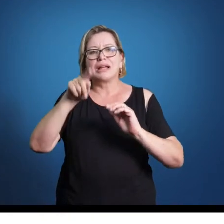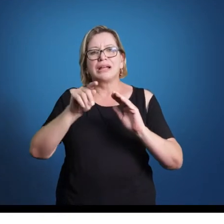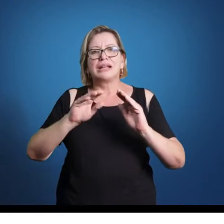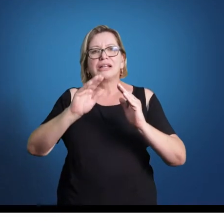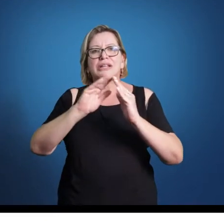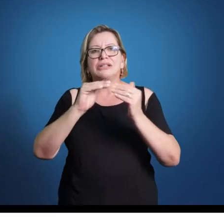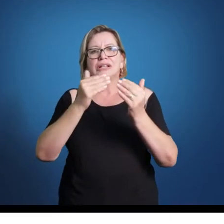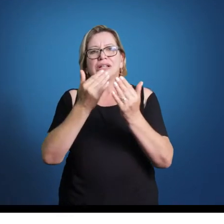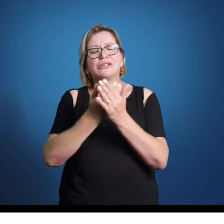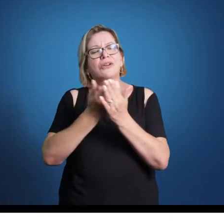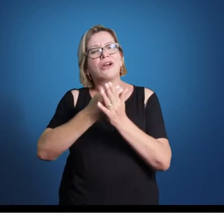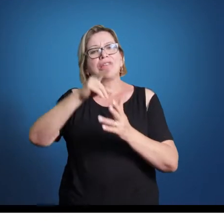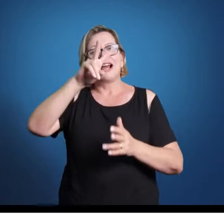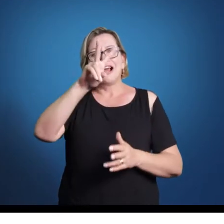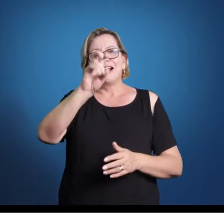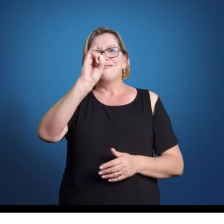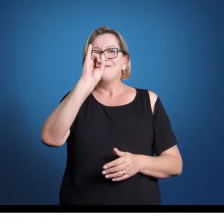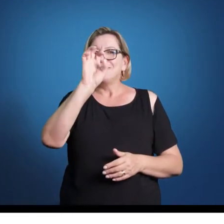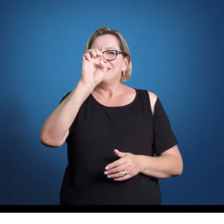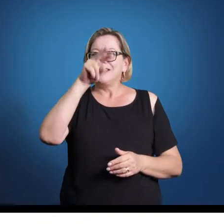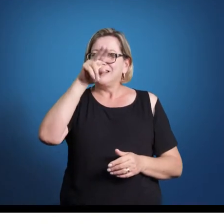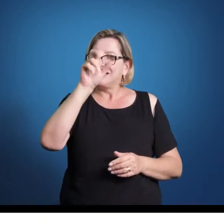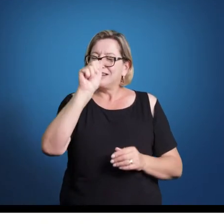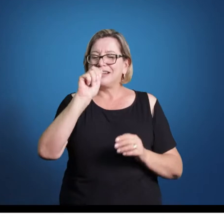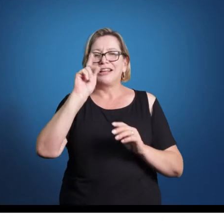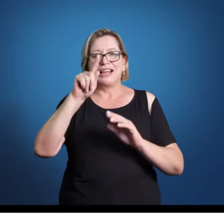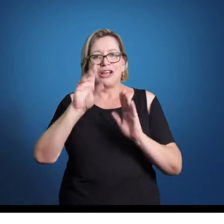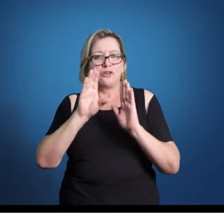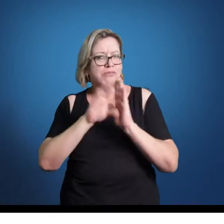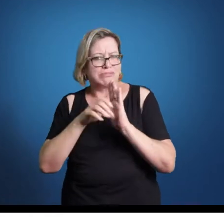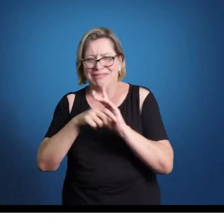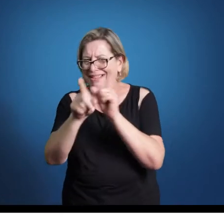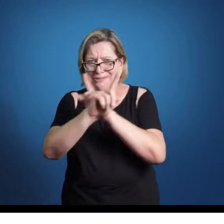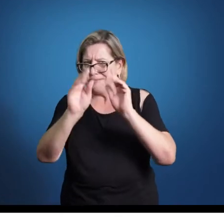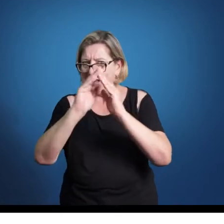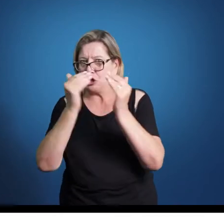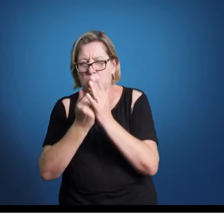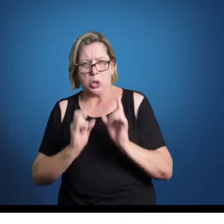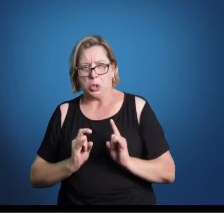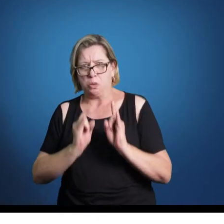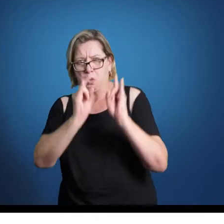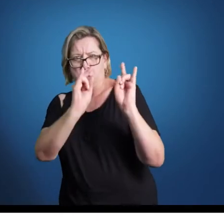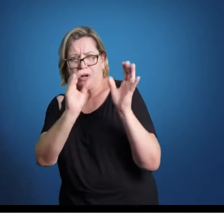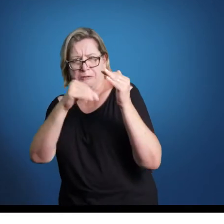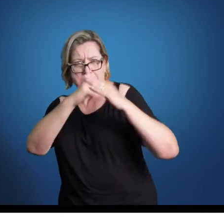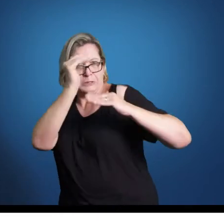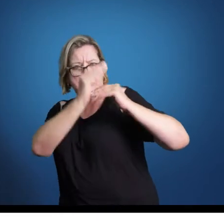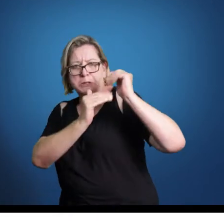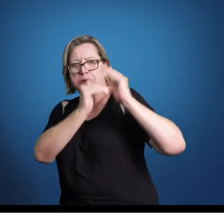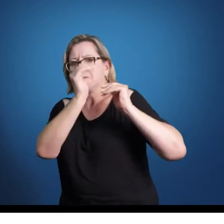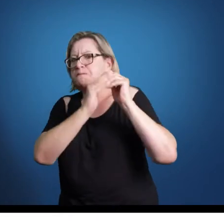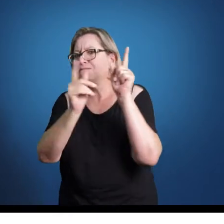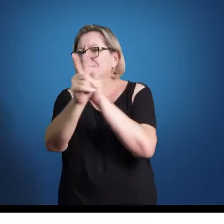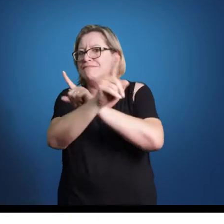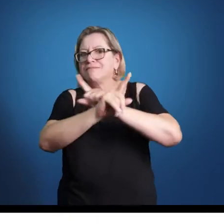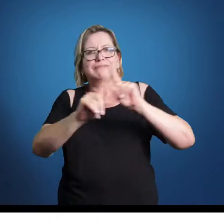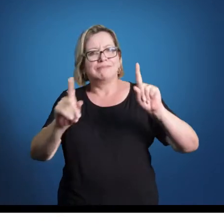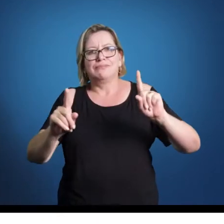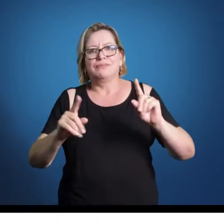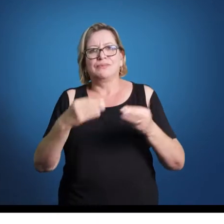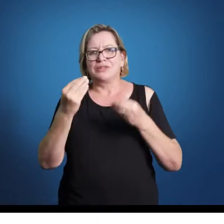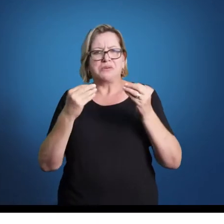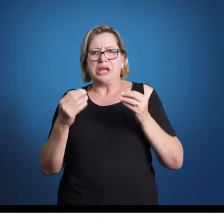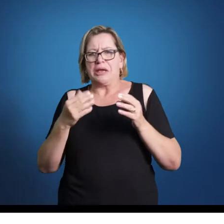é um conceito que não é uma escola, não é um prédio, não é uma reunião de pessoas específicas,